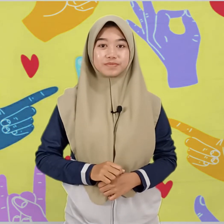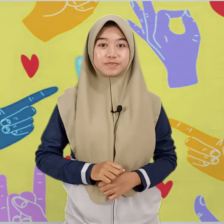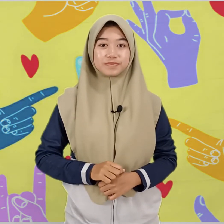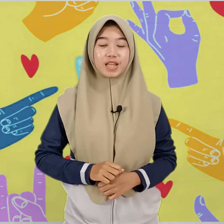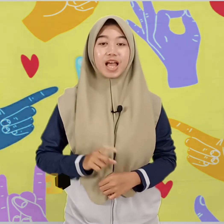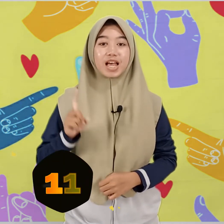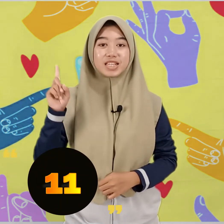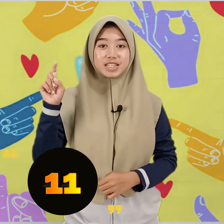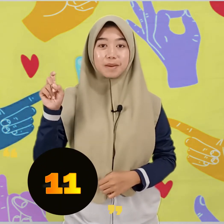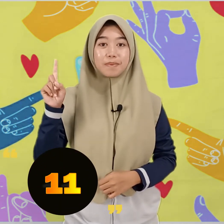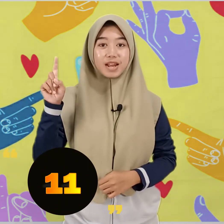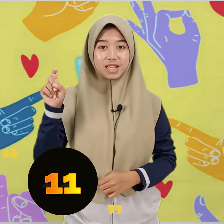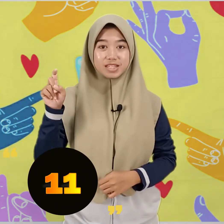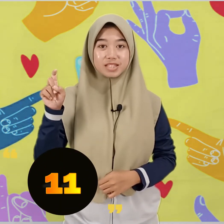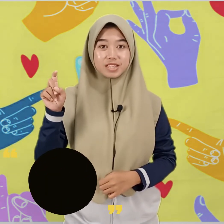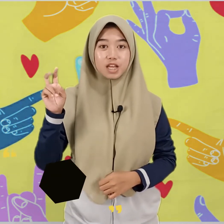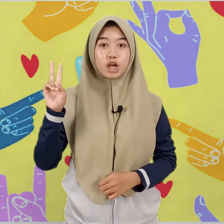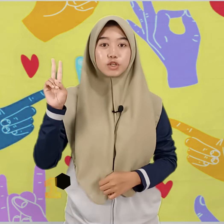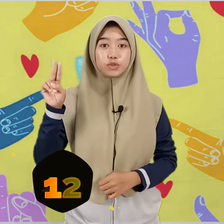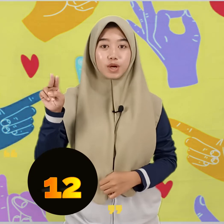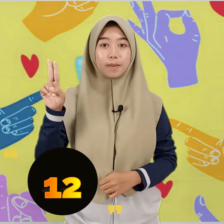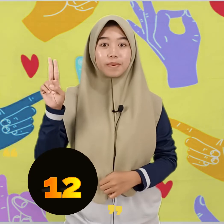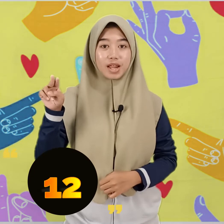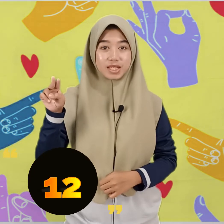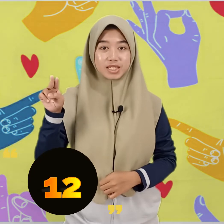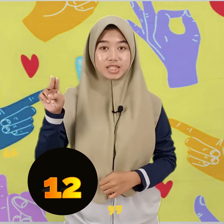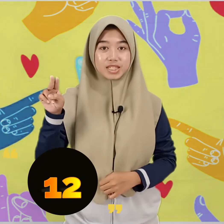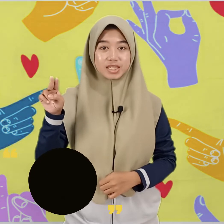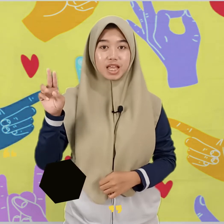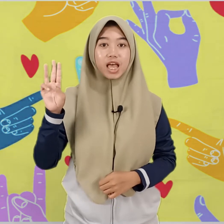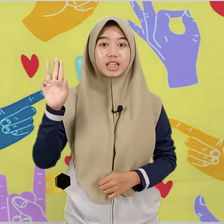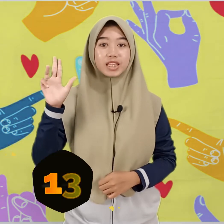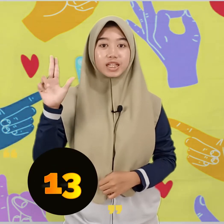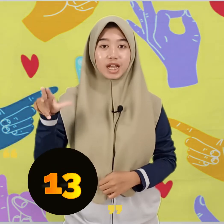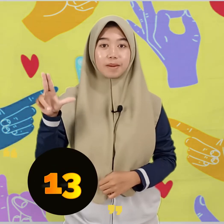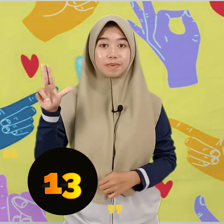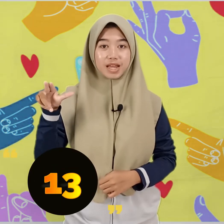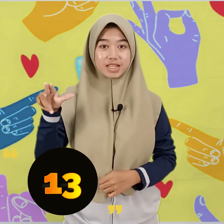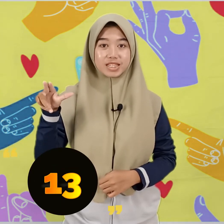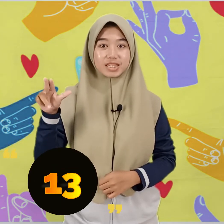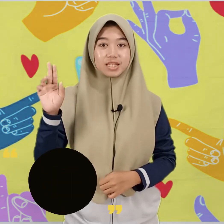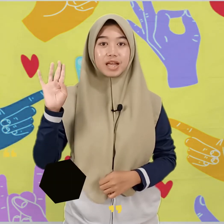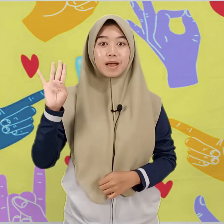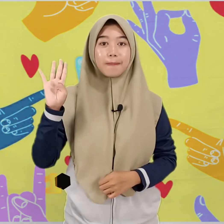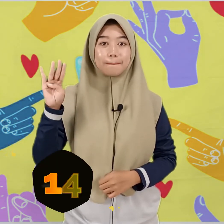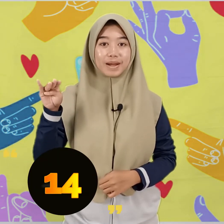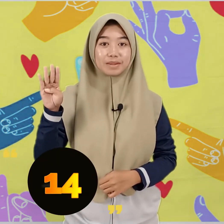11, 12, 13, 14,